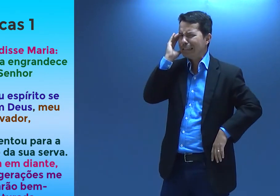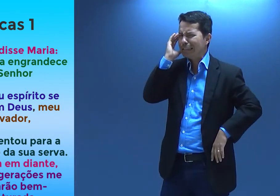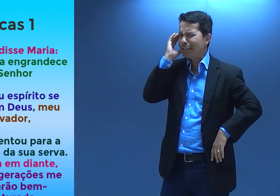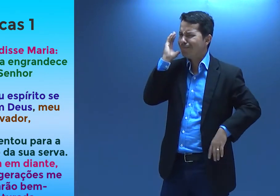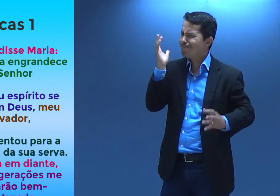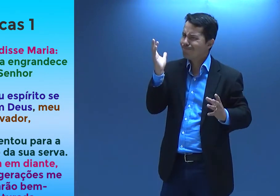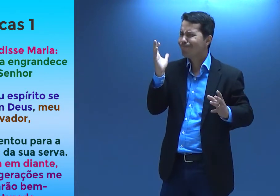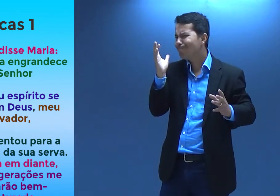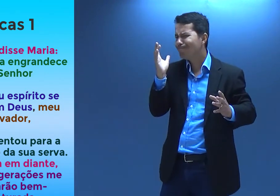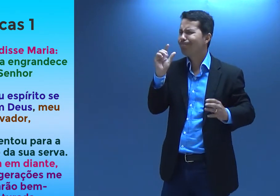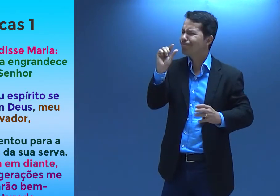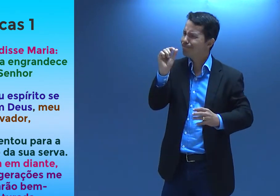Mas, né?